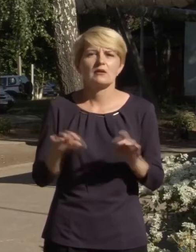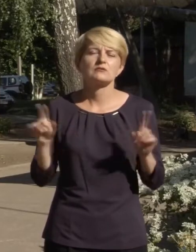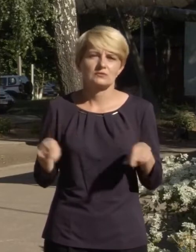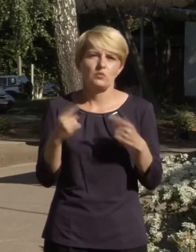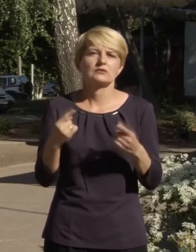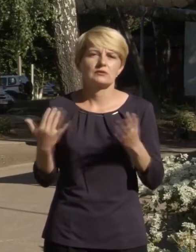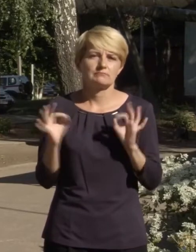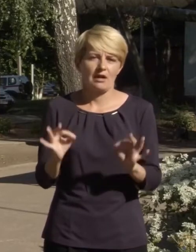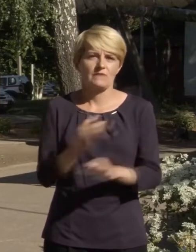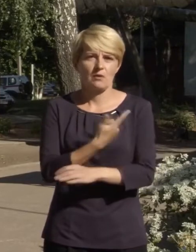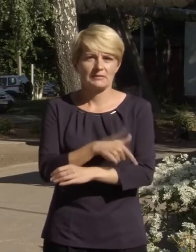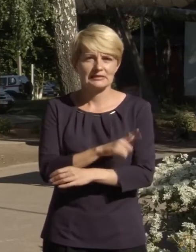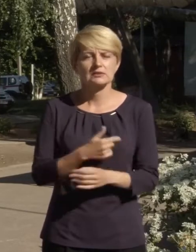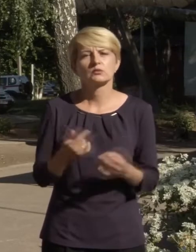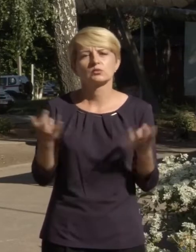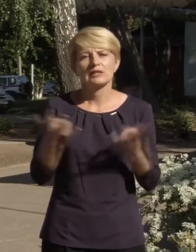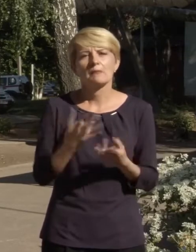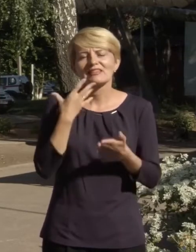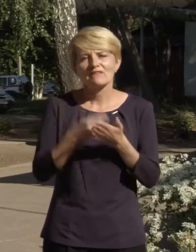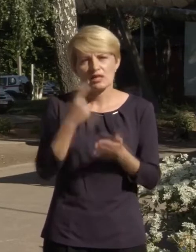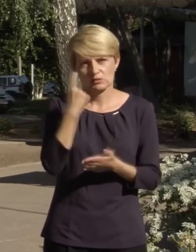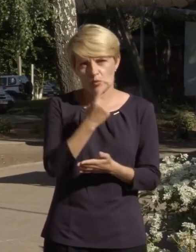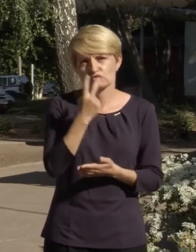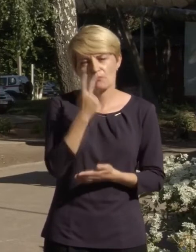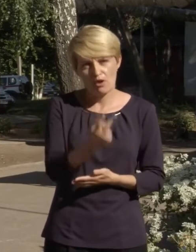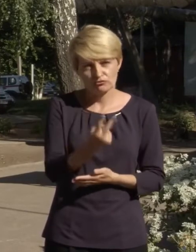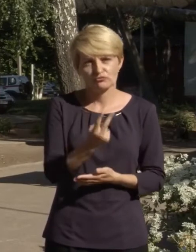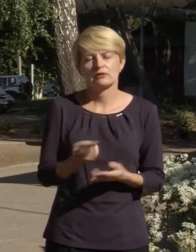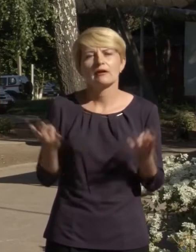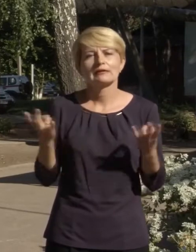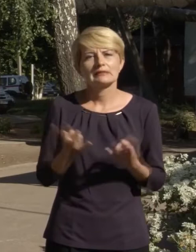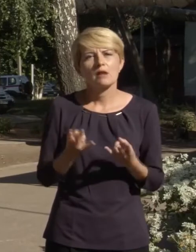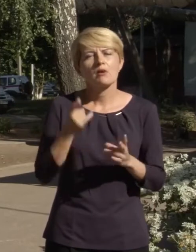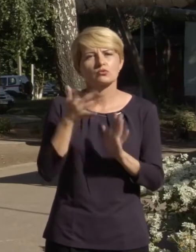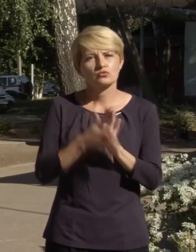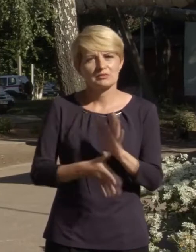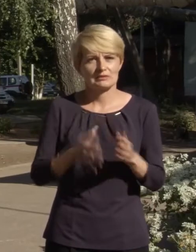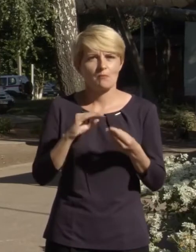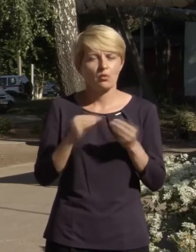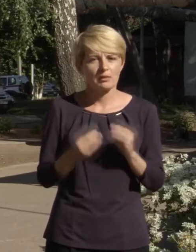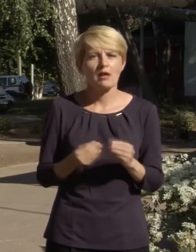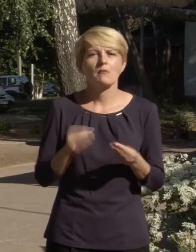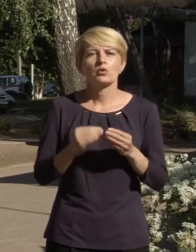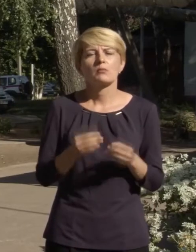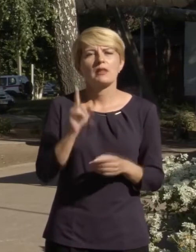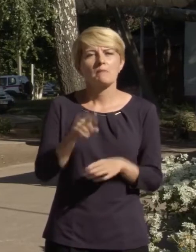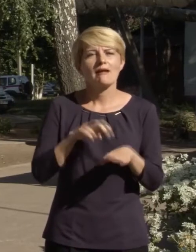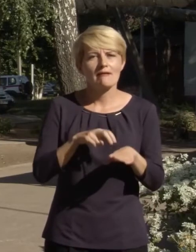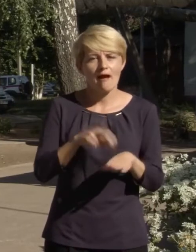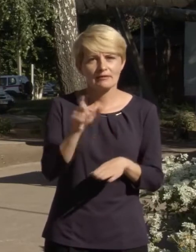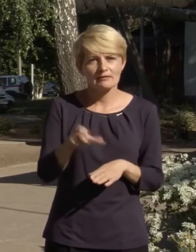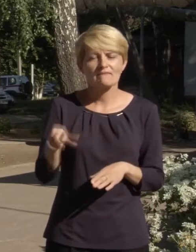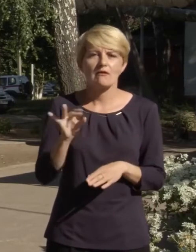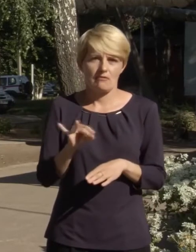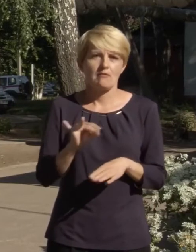правильну медицину, треба на власні очі бачити, треба розуміти проблеми, як то лікарів, так